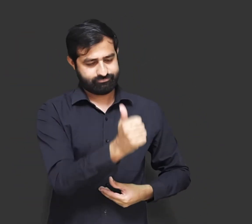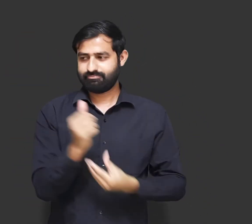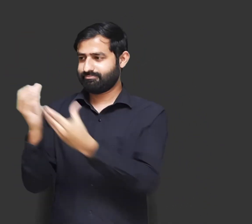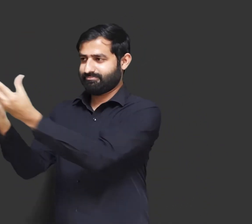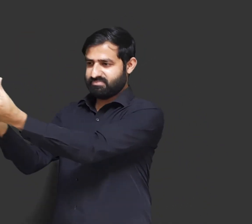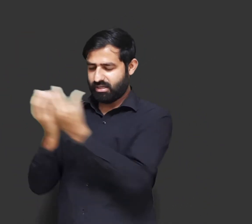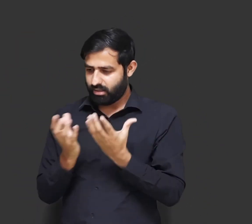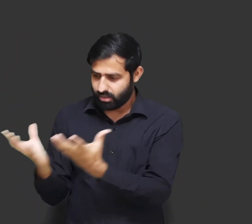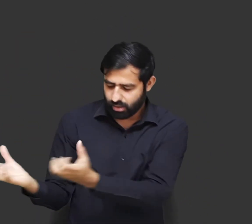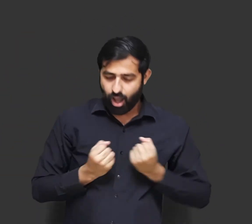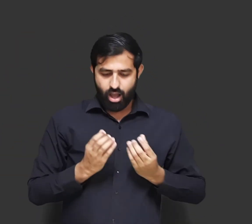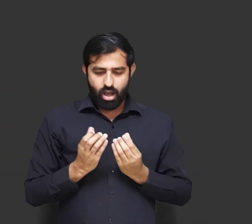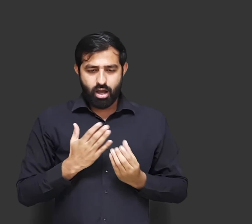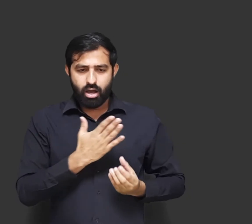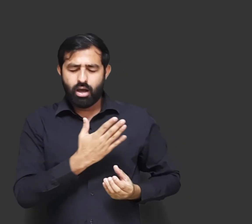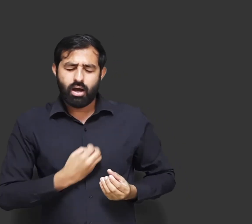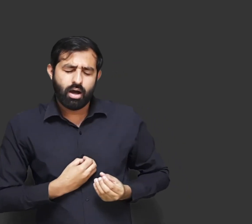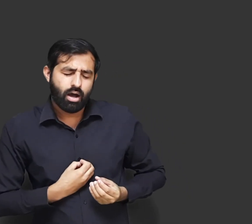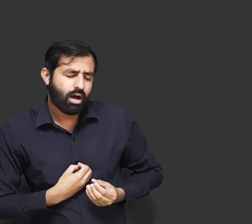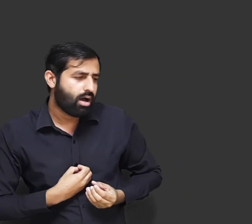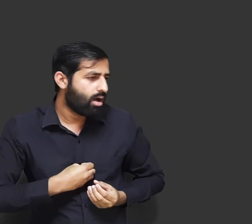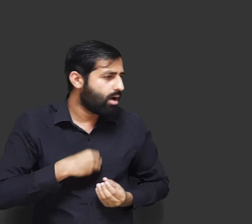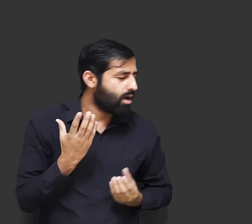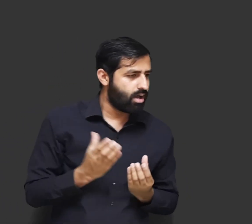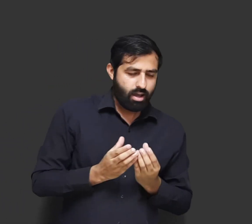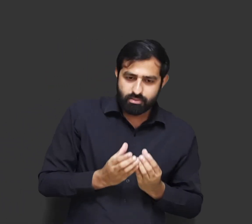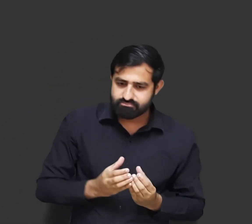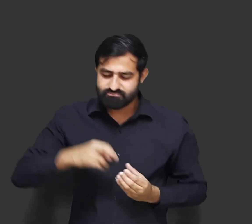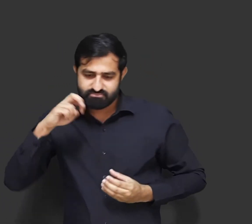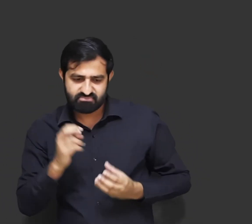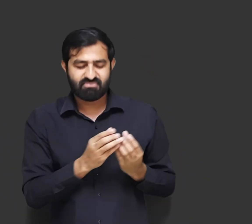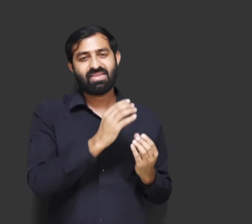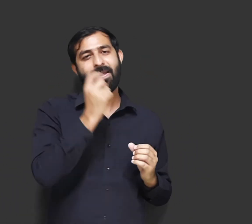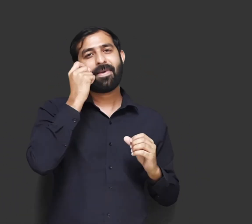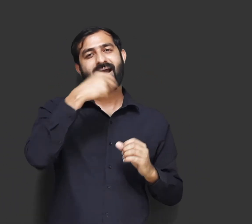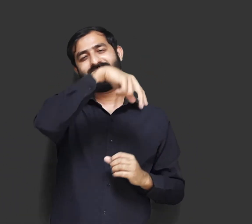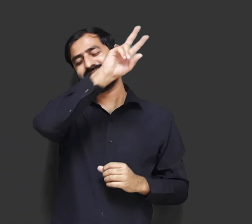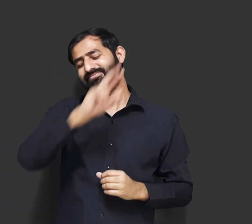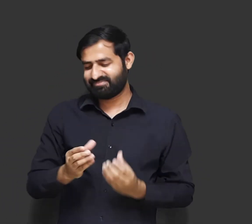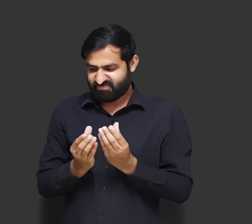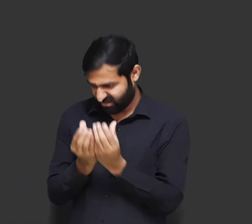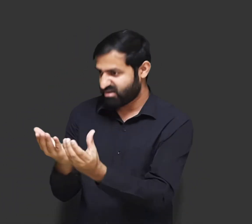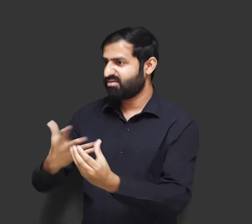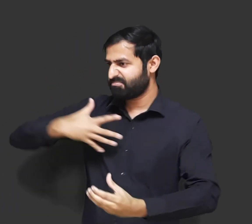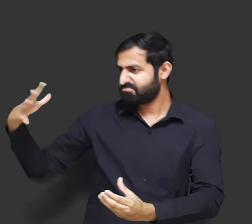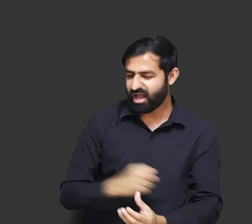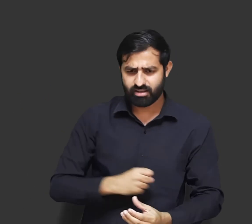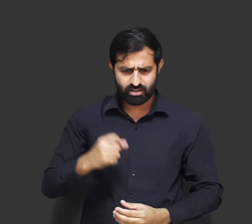नौका खरीद लाया जिसे पाकर उसे बहुत खुशी हुई जब पिता घर पर लोटे तो उसने नौका दिखा कर कहा